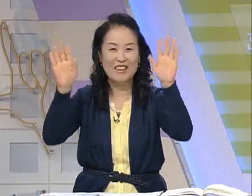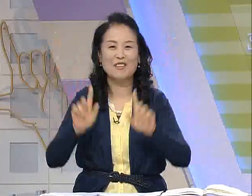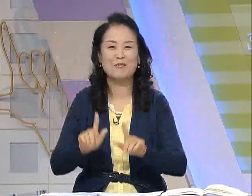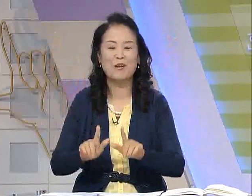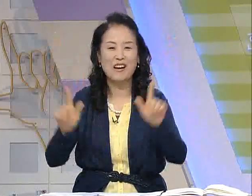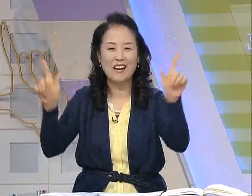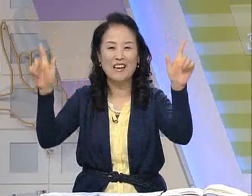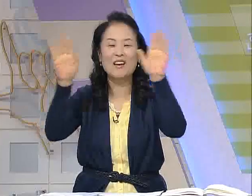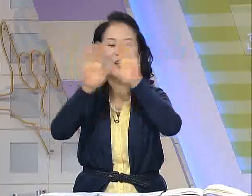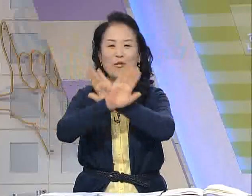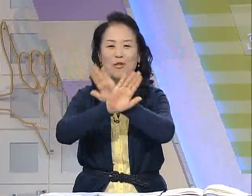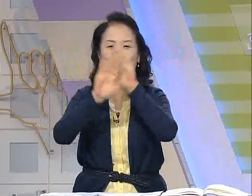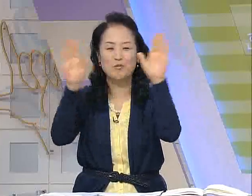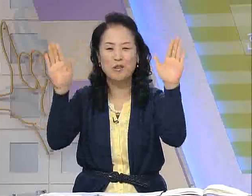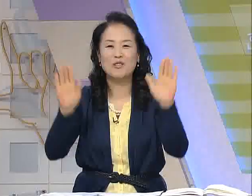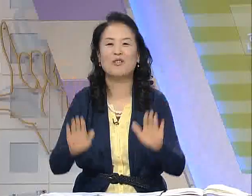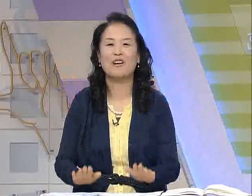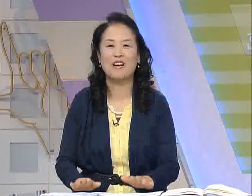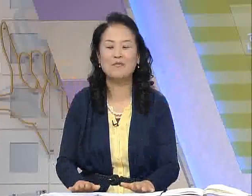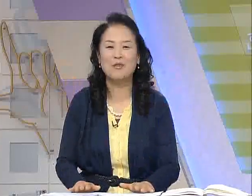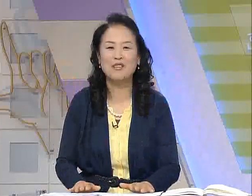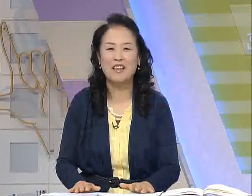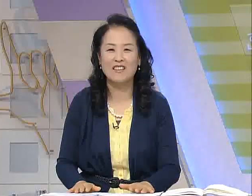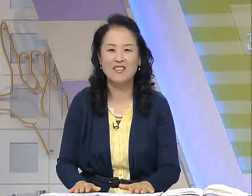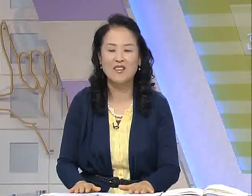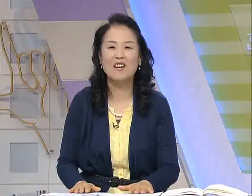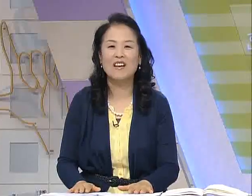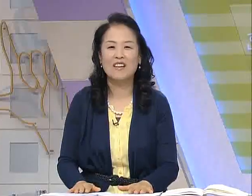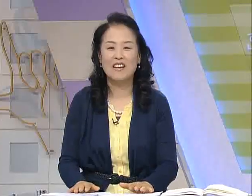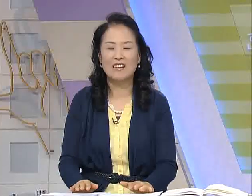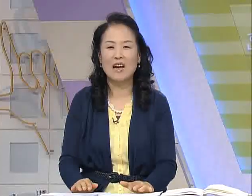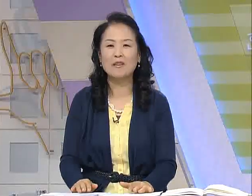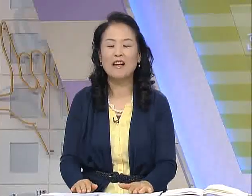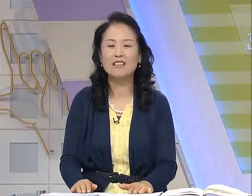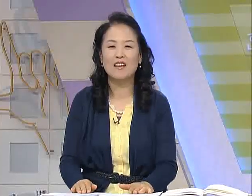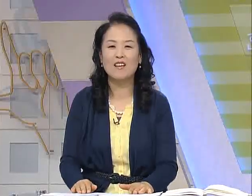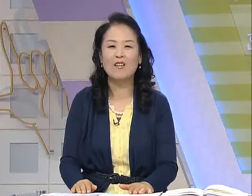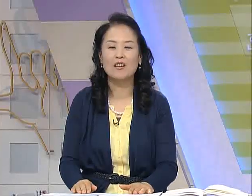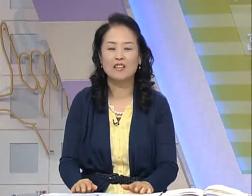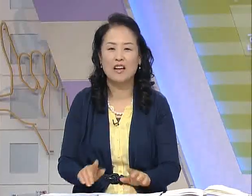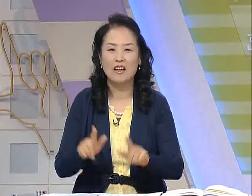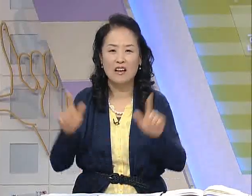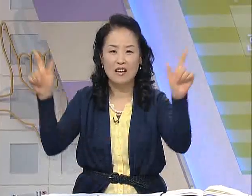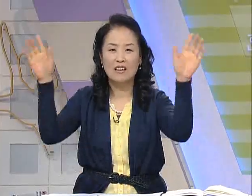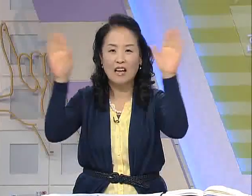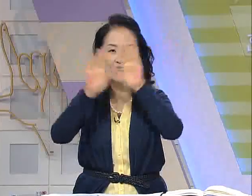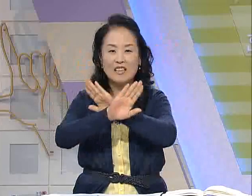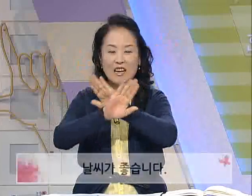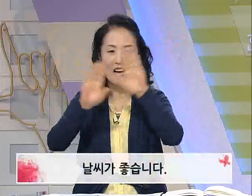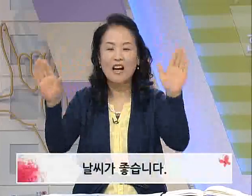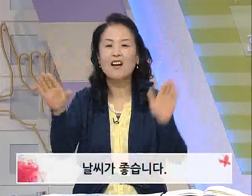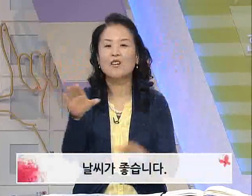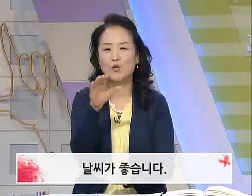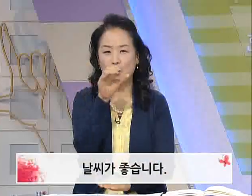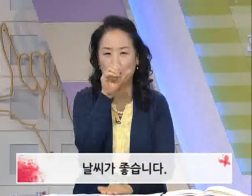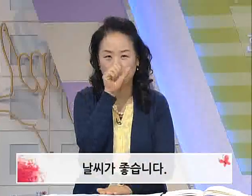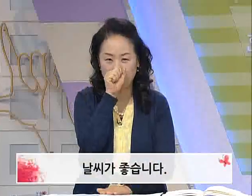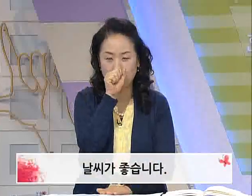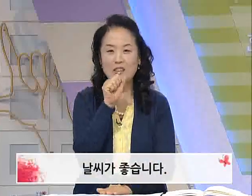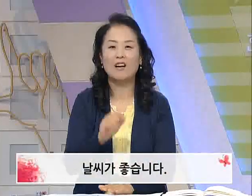명확하게 올려주면 정확한 표현이 되겠죠? 네, 답을 하는데요. 자, 날씨가 좋습니다